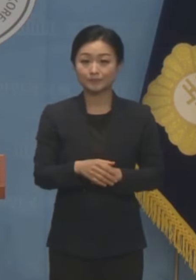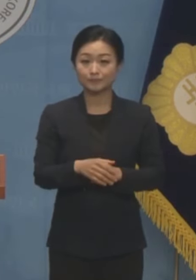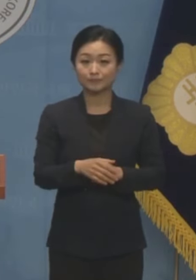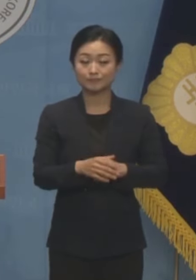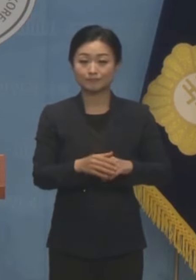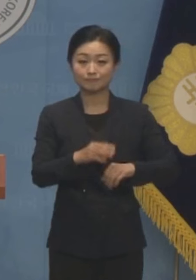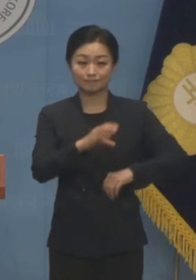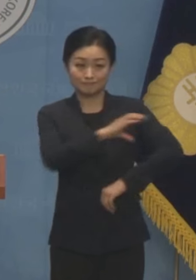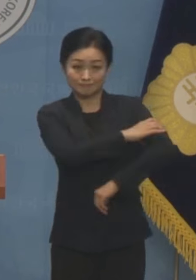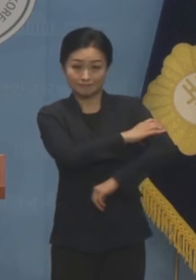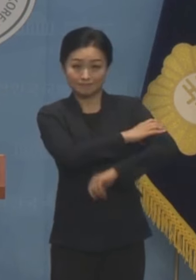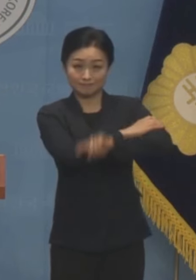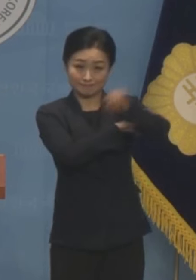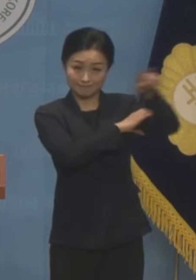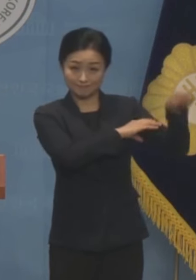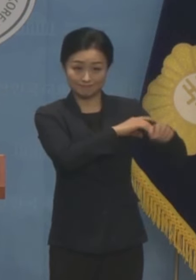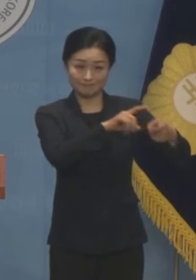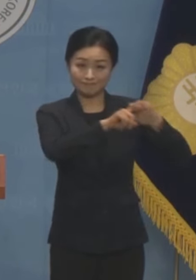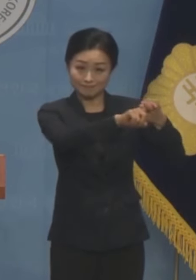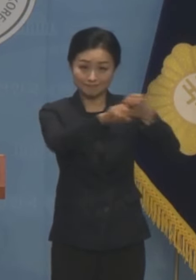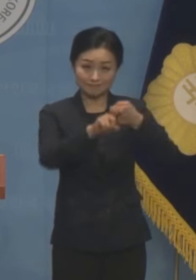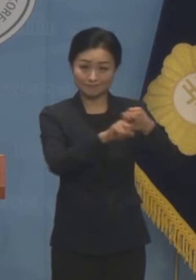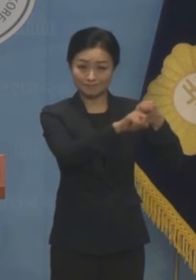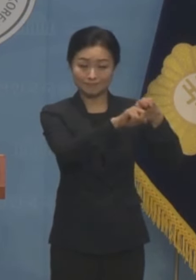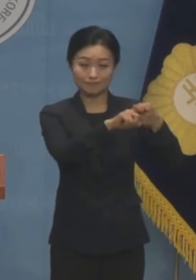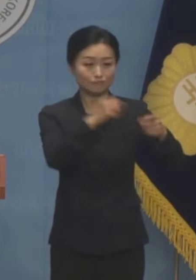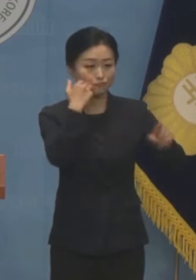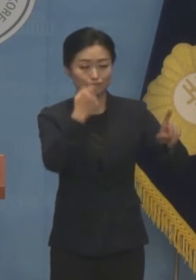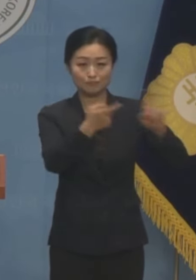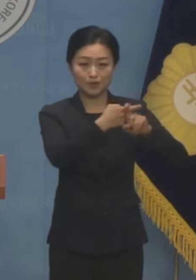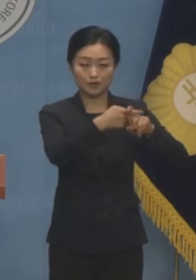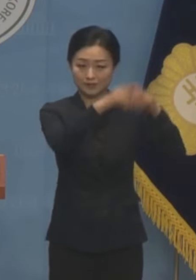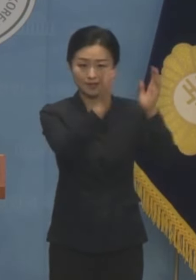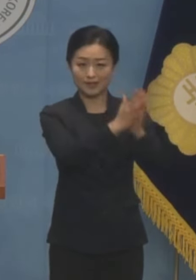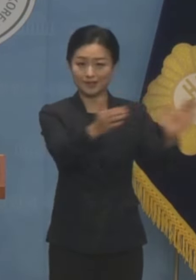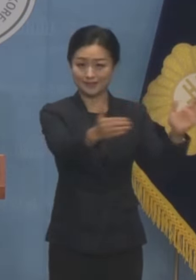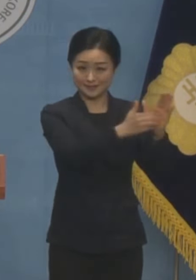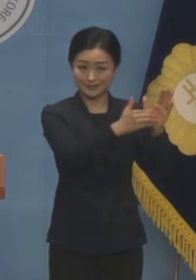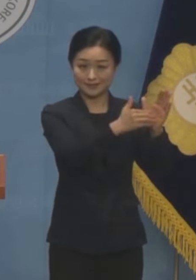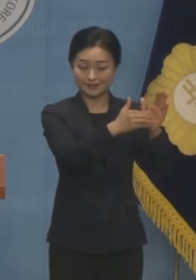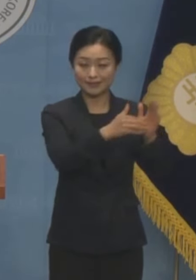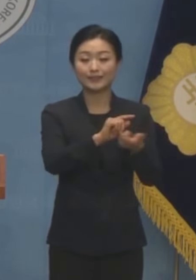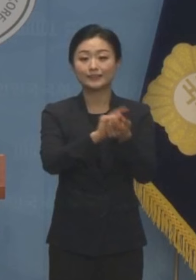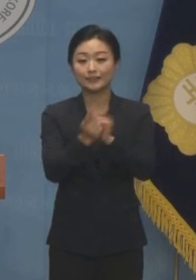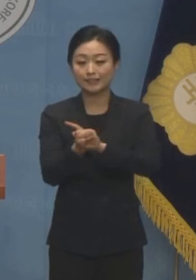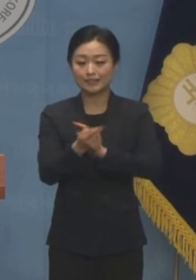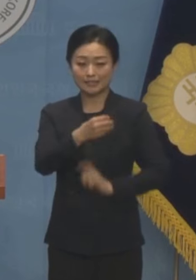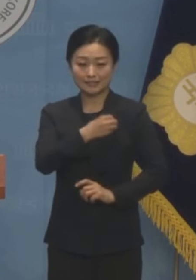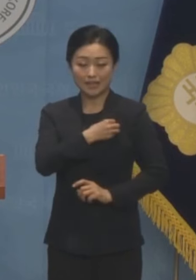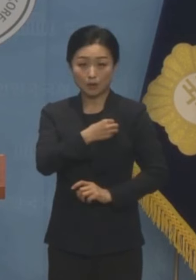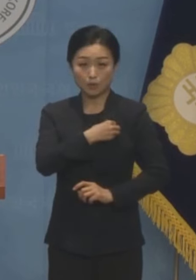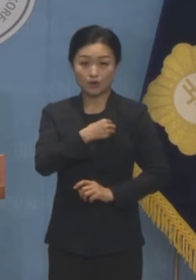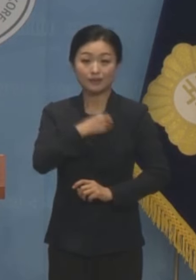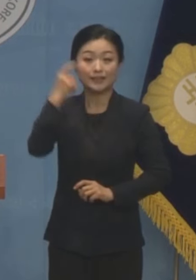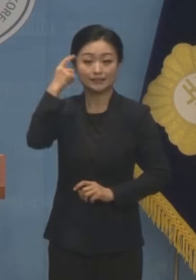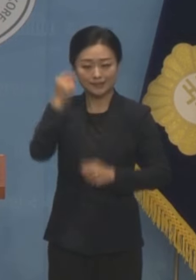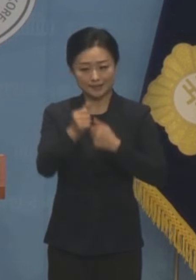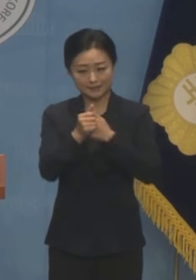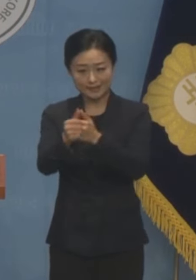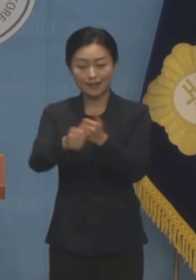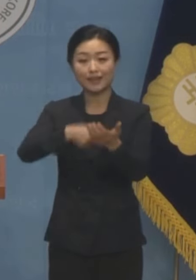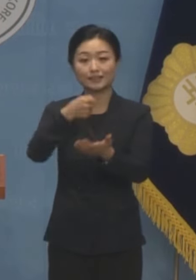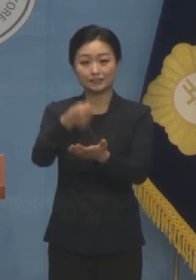인연을 중시하던 계보 정치로부터 당원이 원칙과 가치로 판단하고